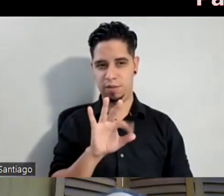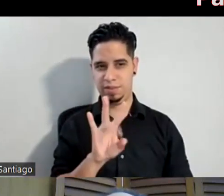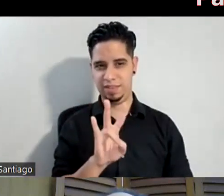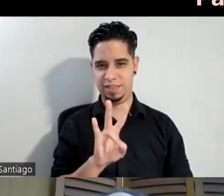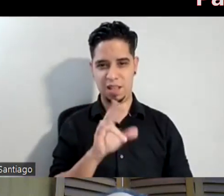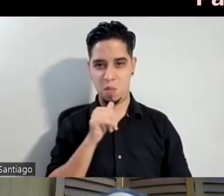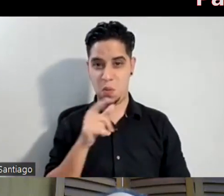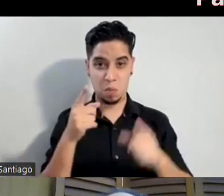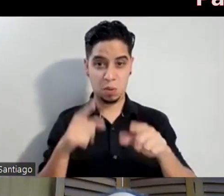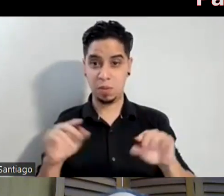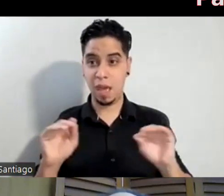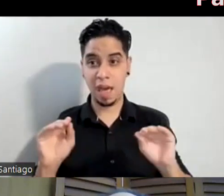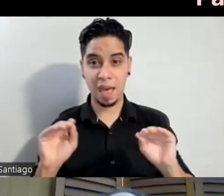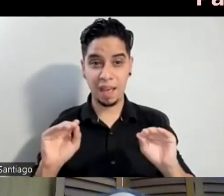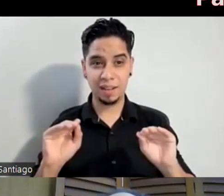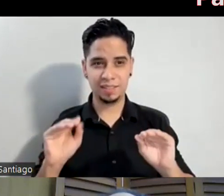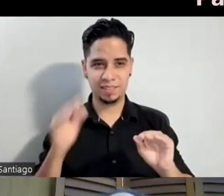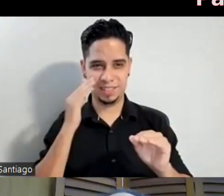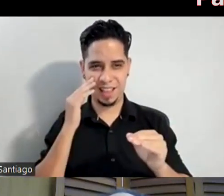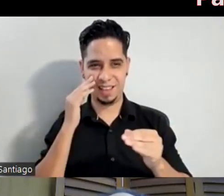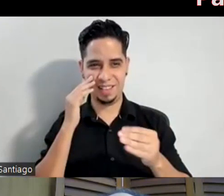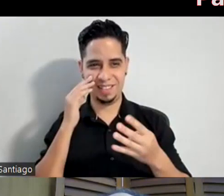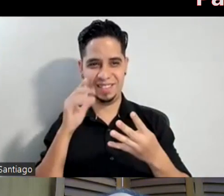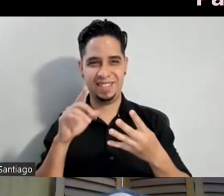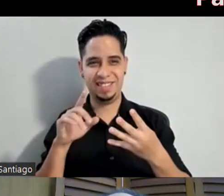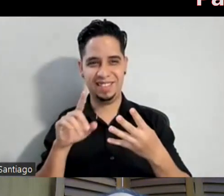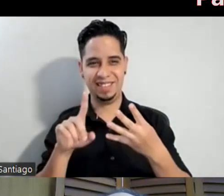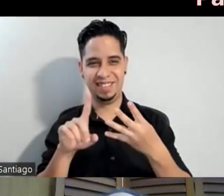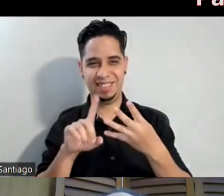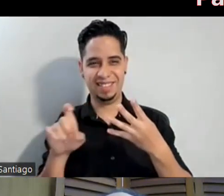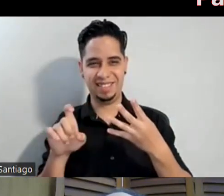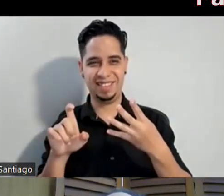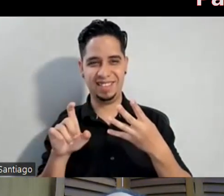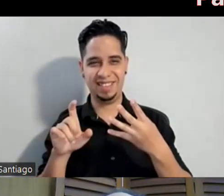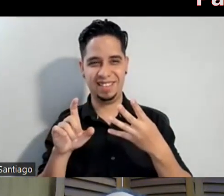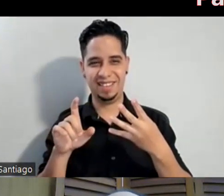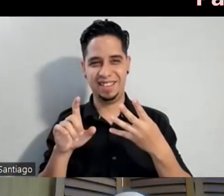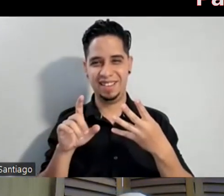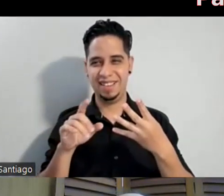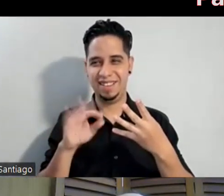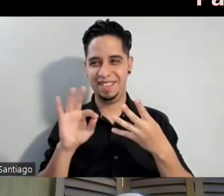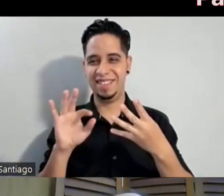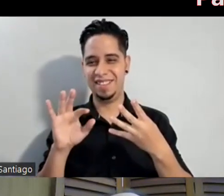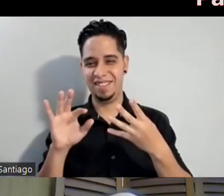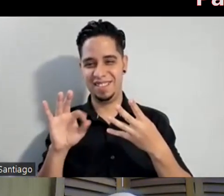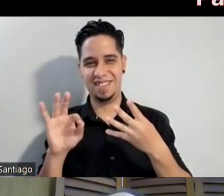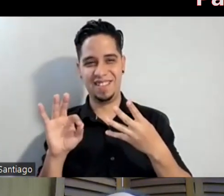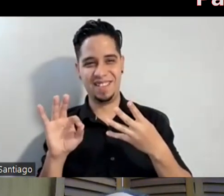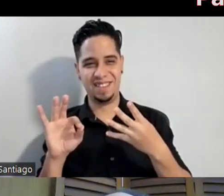¿Sabes? Que las votaciones fueron un 100% en 1997. ¿En serio? Pues mira,